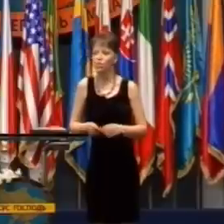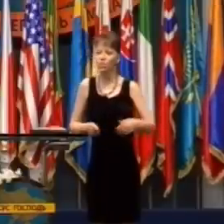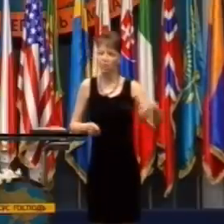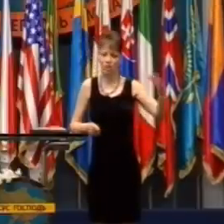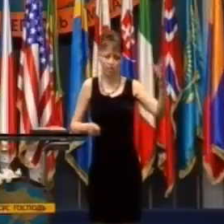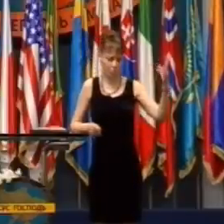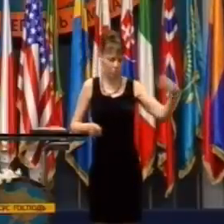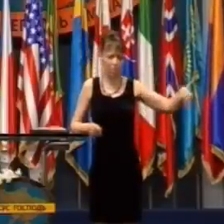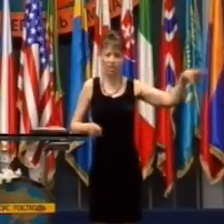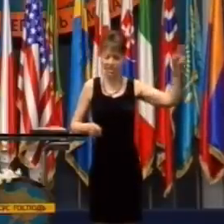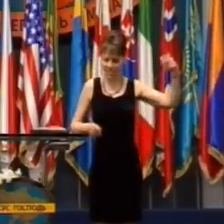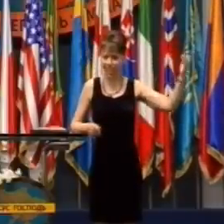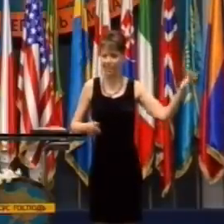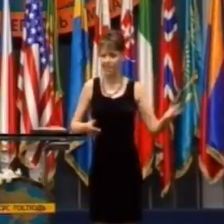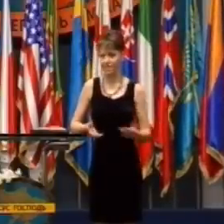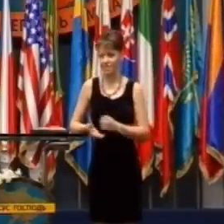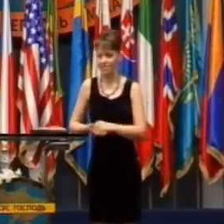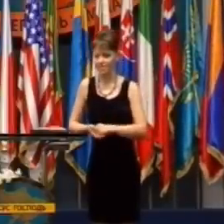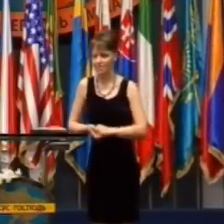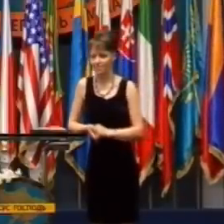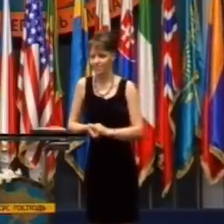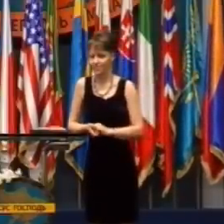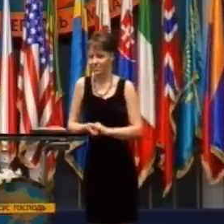A občas tam prišlo tornádo.